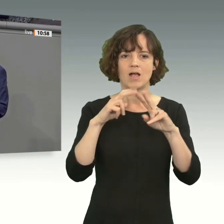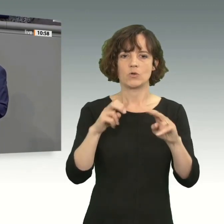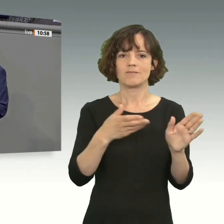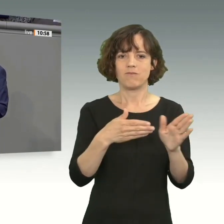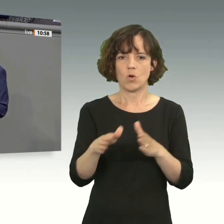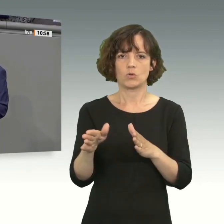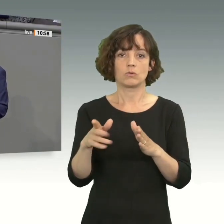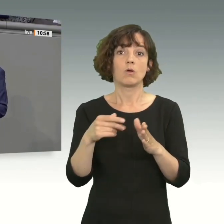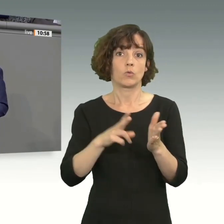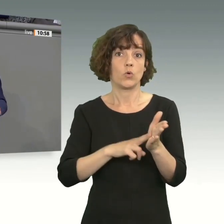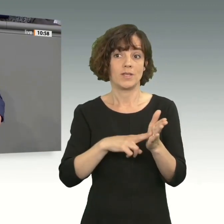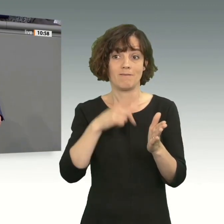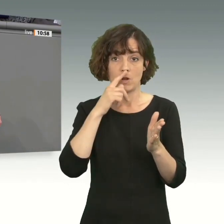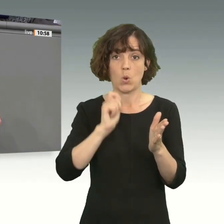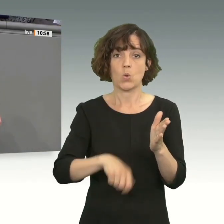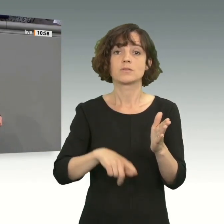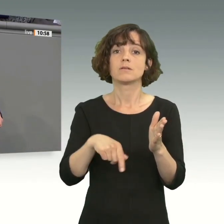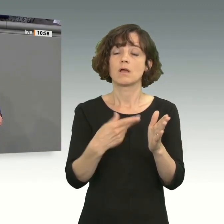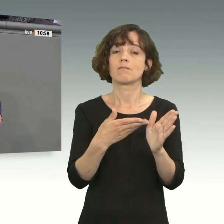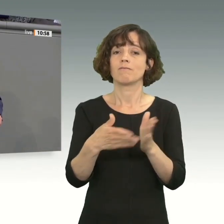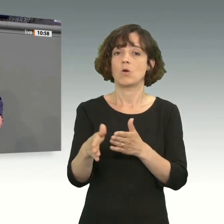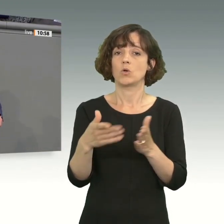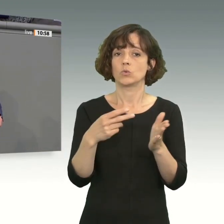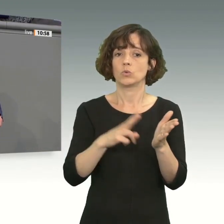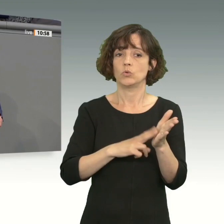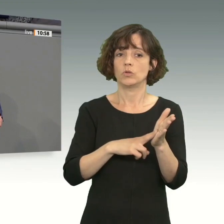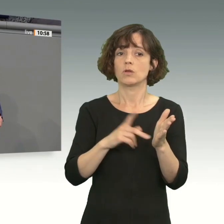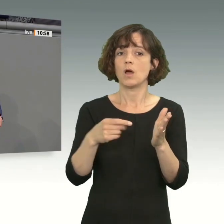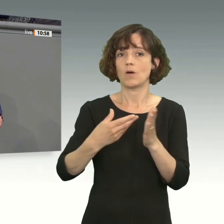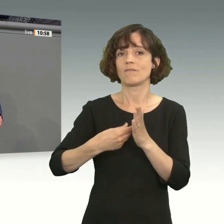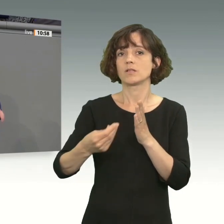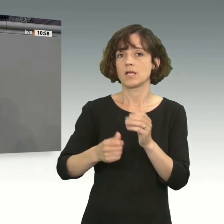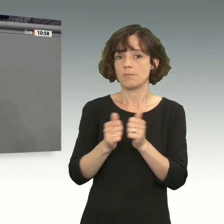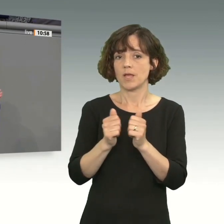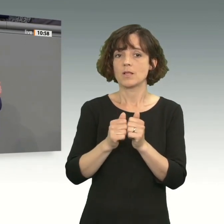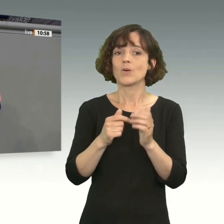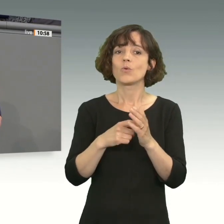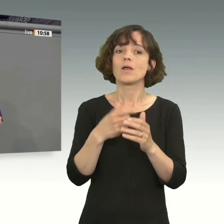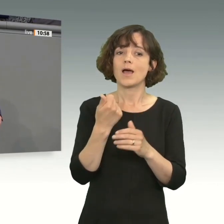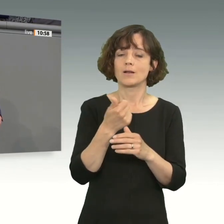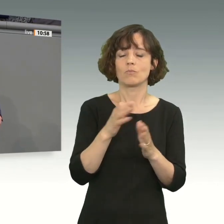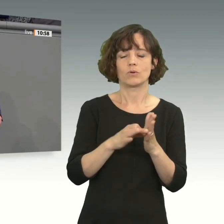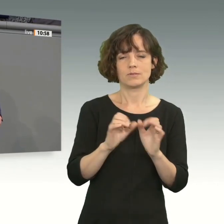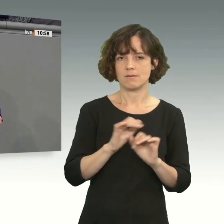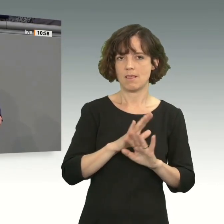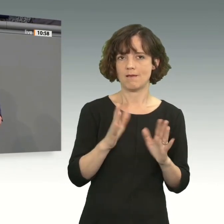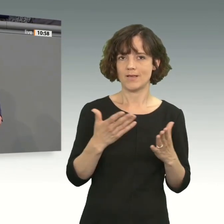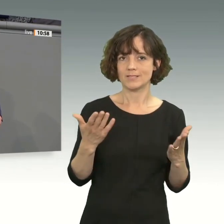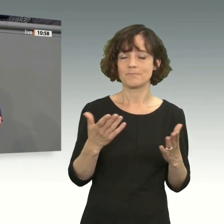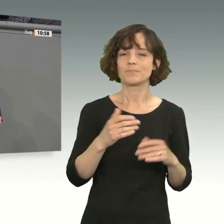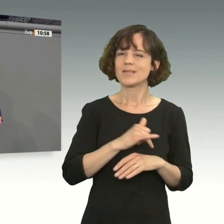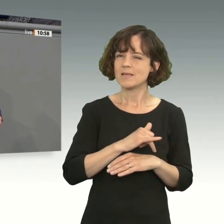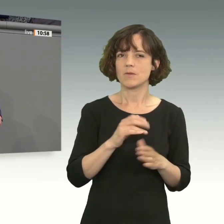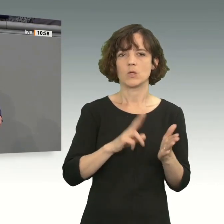Kollegen, wenn sie in Kraft tritt, gilt die Entwaldungsverordnung übrigens auch mit Vertragspartnern. Weil eines ist vollkommen klar, was nämlich